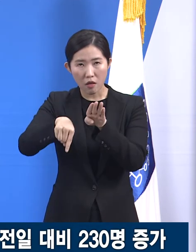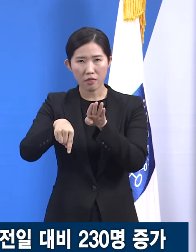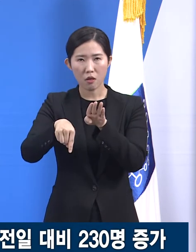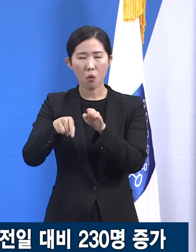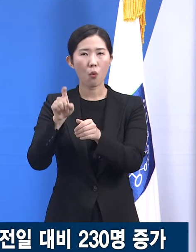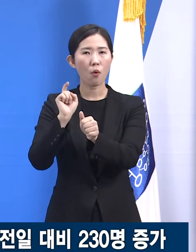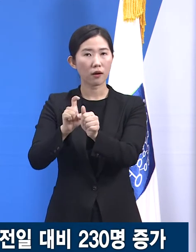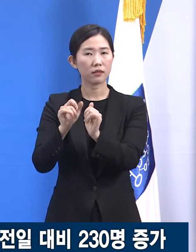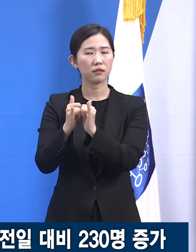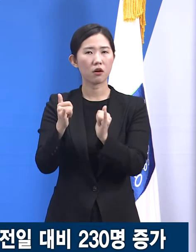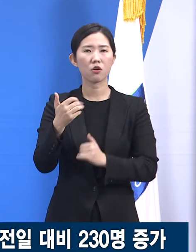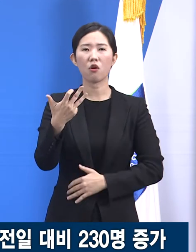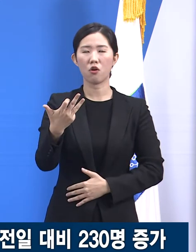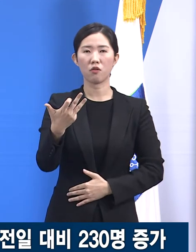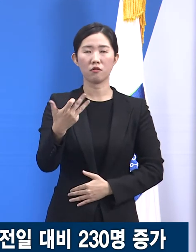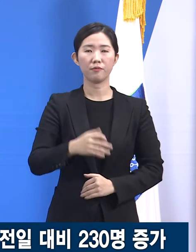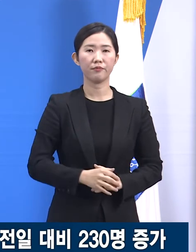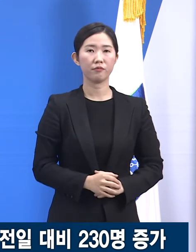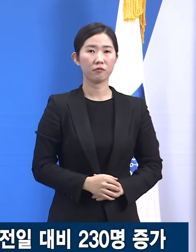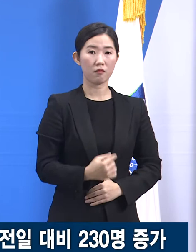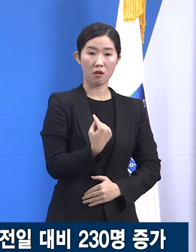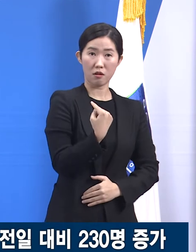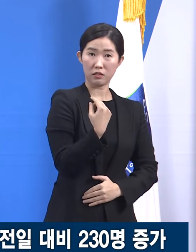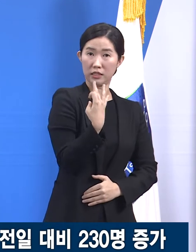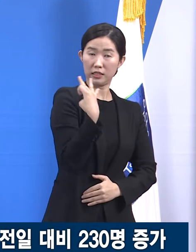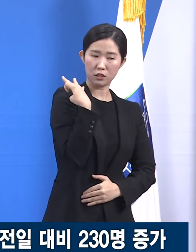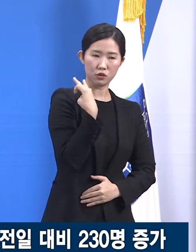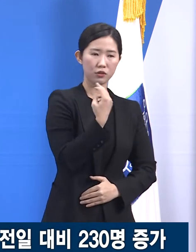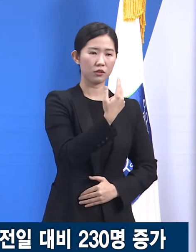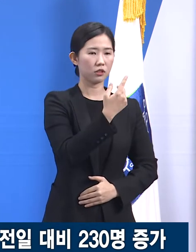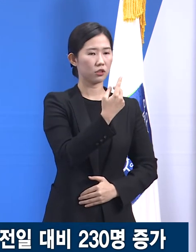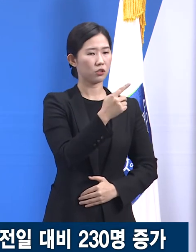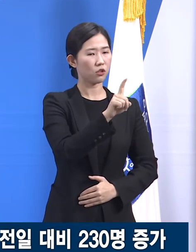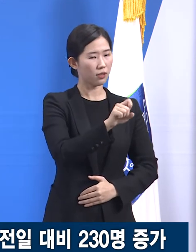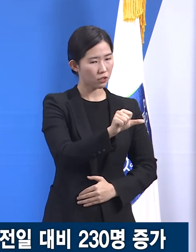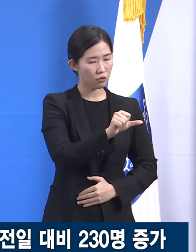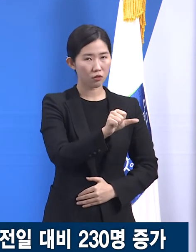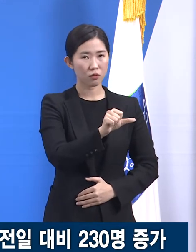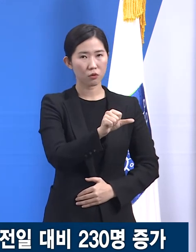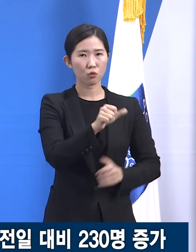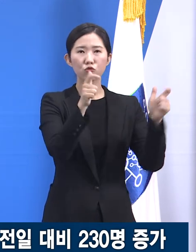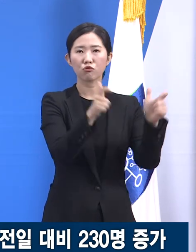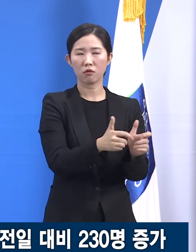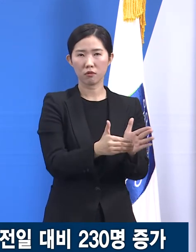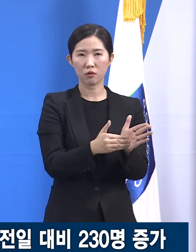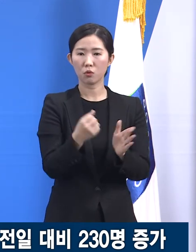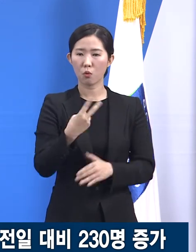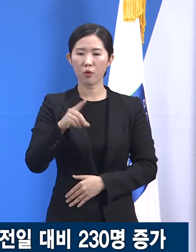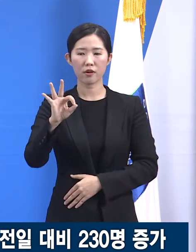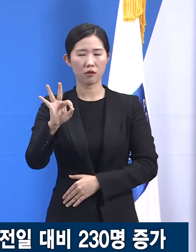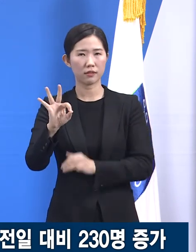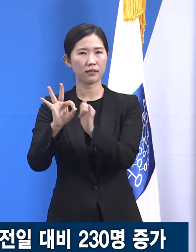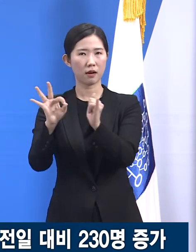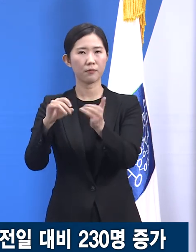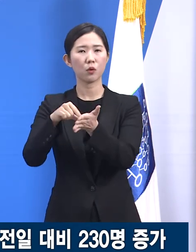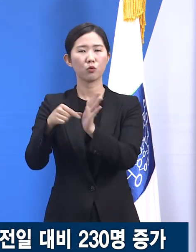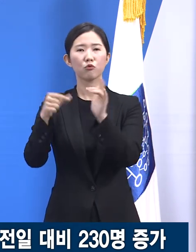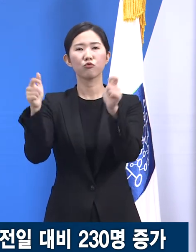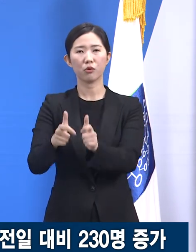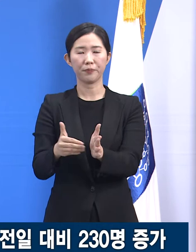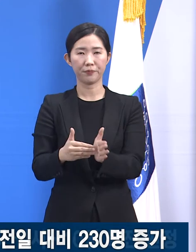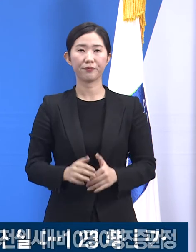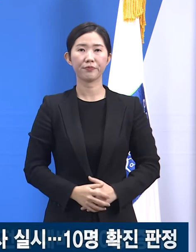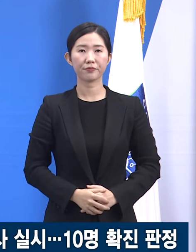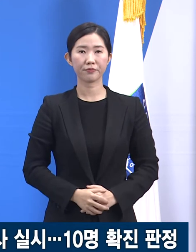전주 72명과 28명 대비 각각 15명, 10명 감소하였습니다. 도내 주요